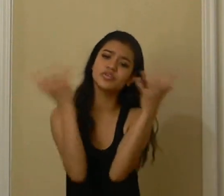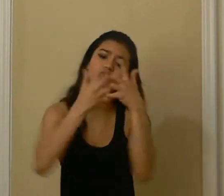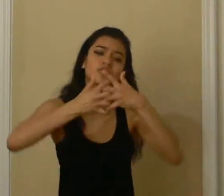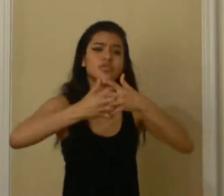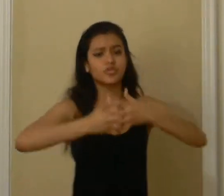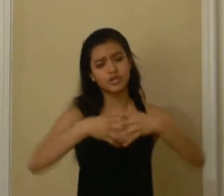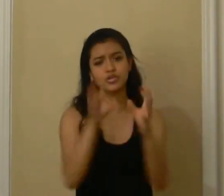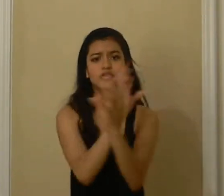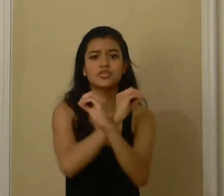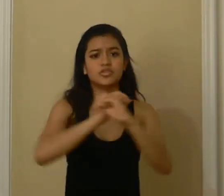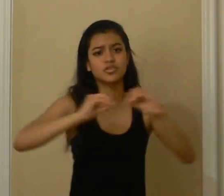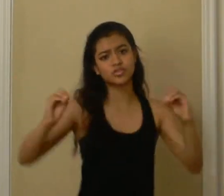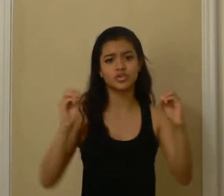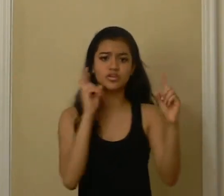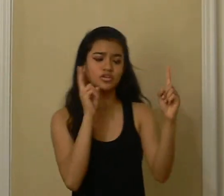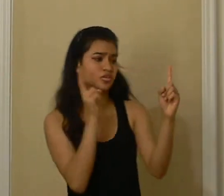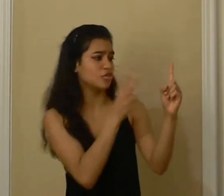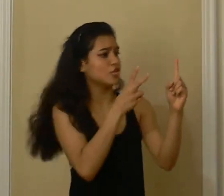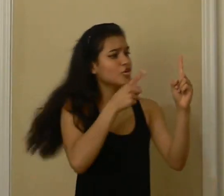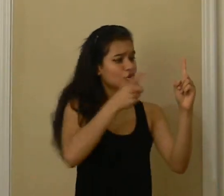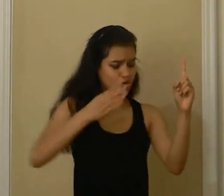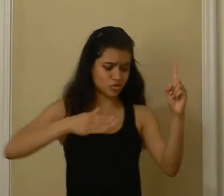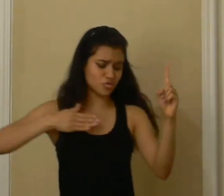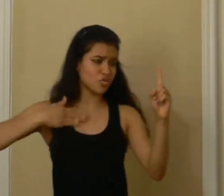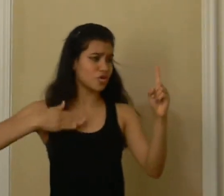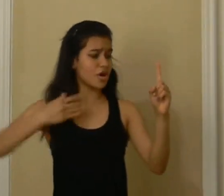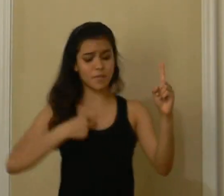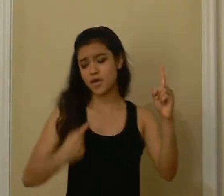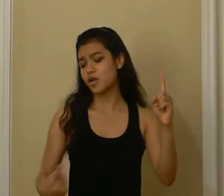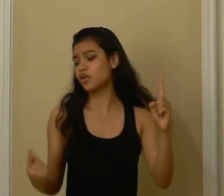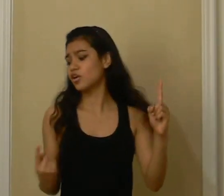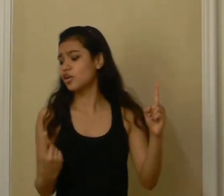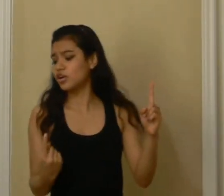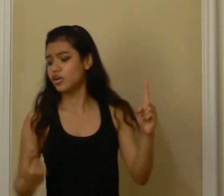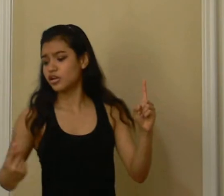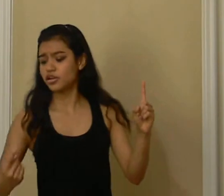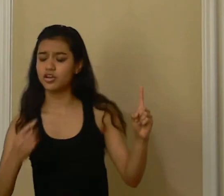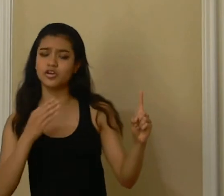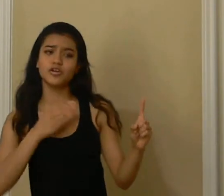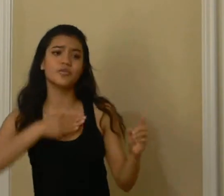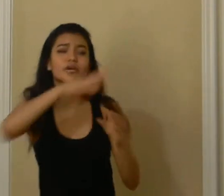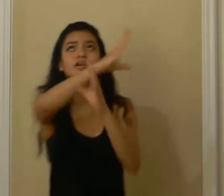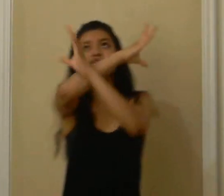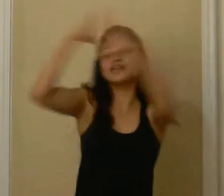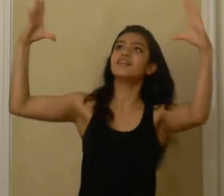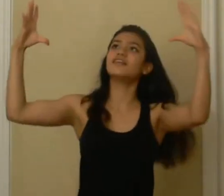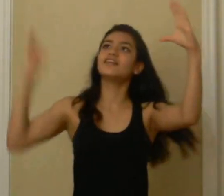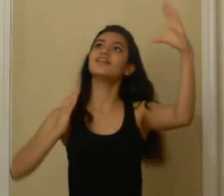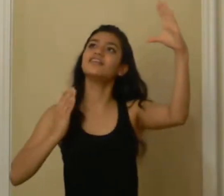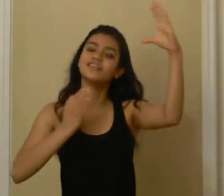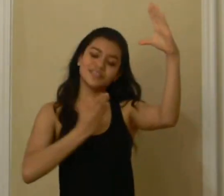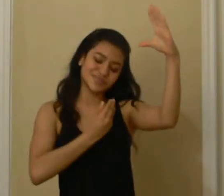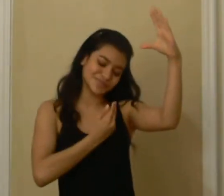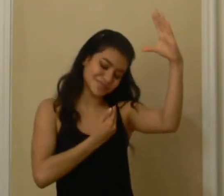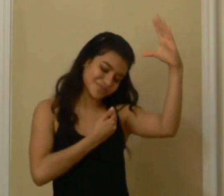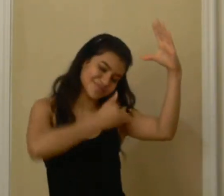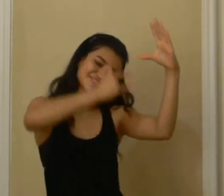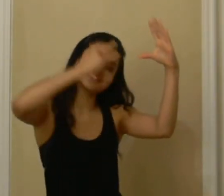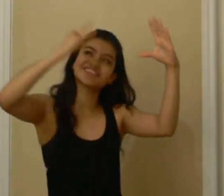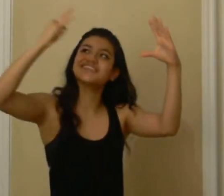conteste Porque siempre soy yo la de la mala suerte Y no, no pasa nada si el